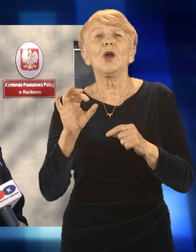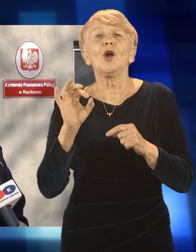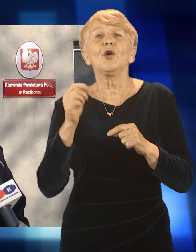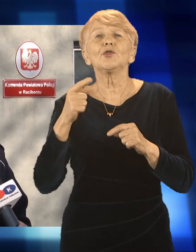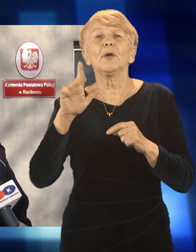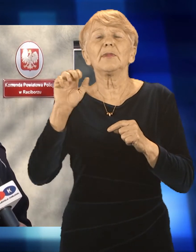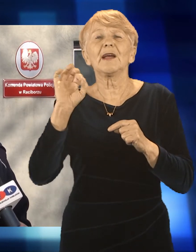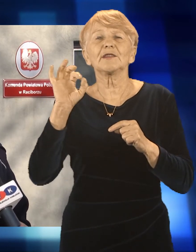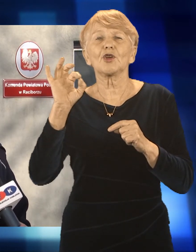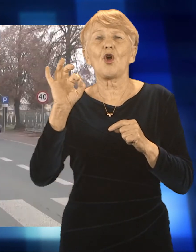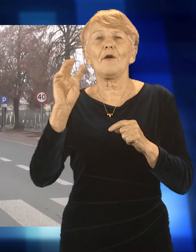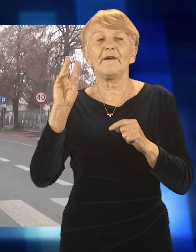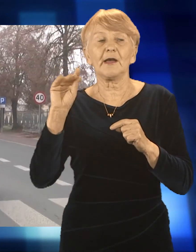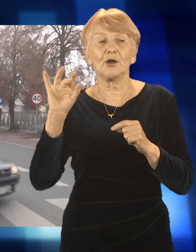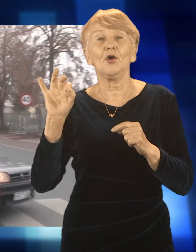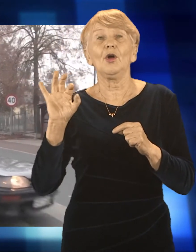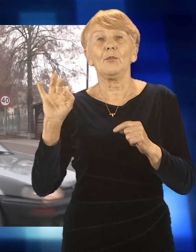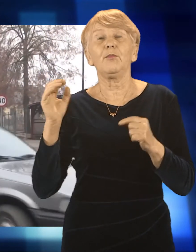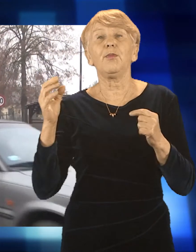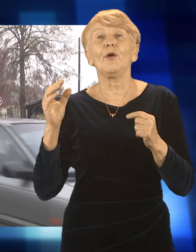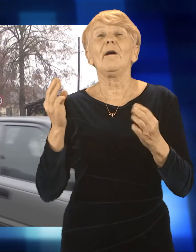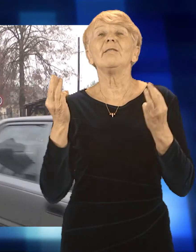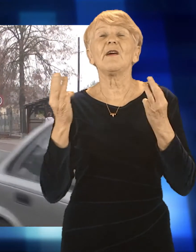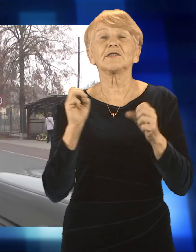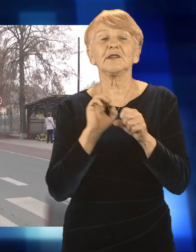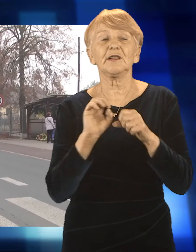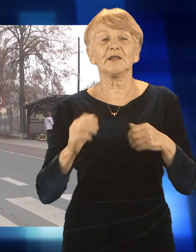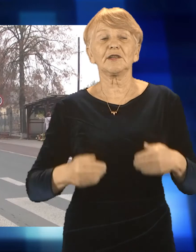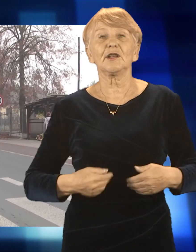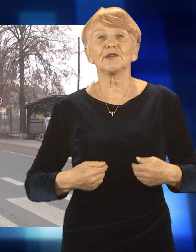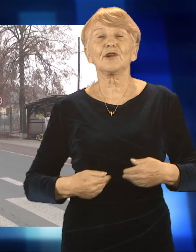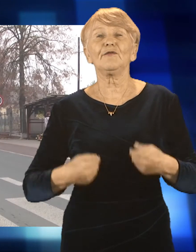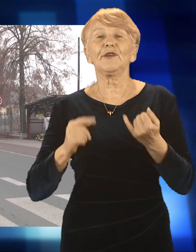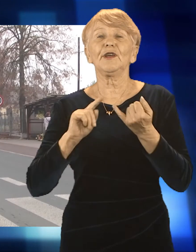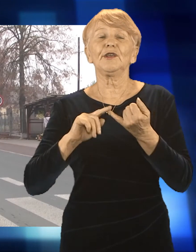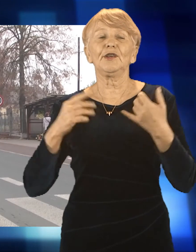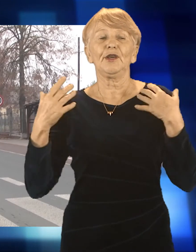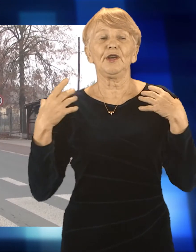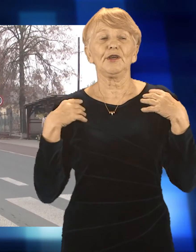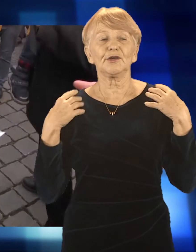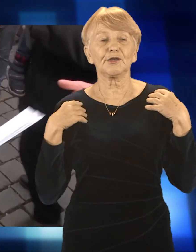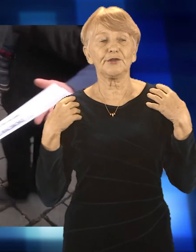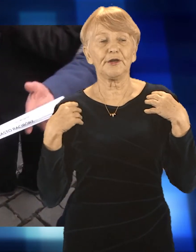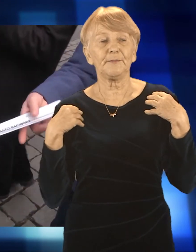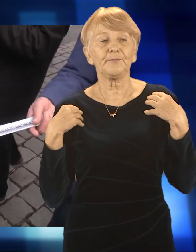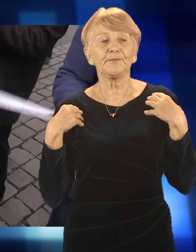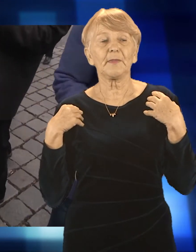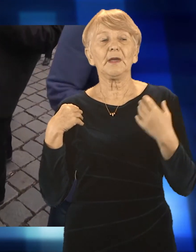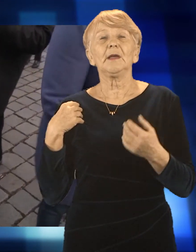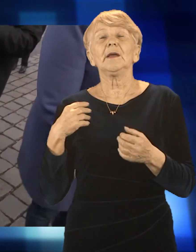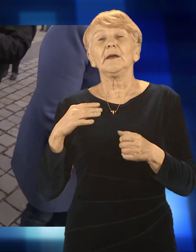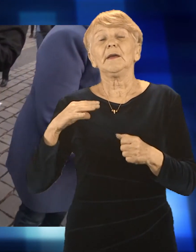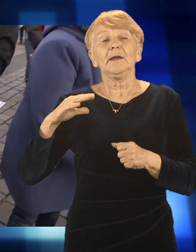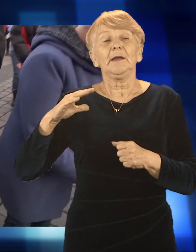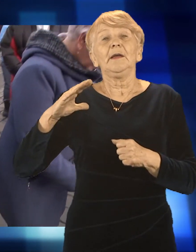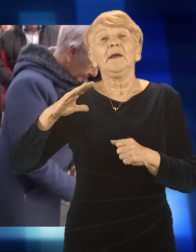większą widoczność na drodze. Na co przede wszystkim powinniśmy zwrócić uwagę wybierając odblaski? Na pewno warto sprawdzić, czy spełniają